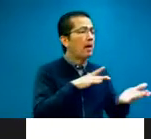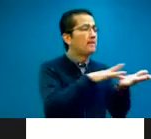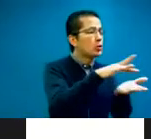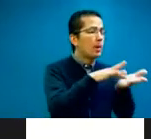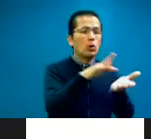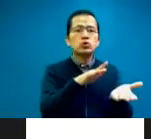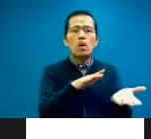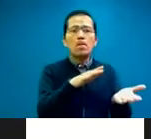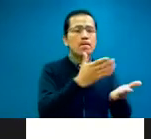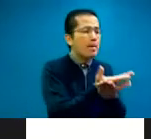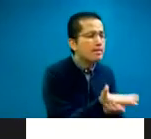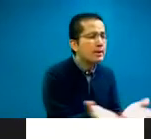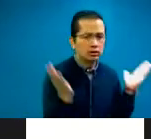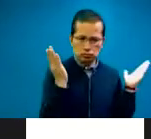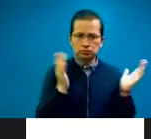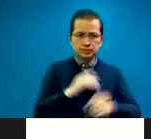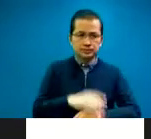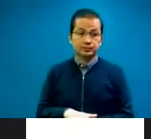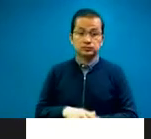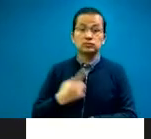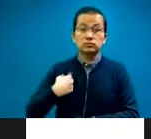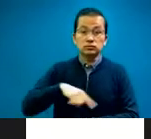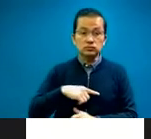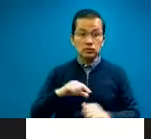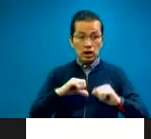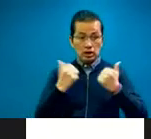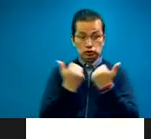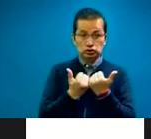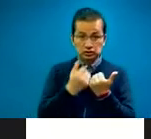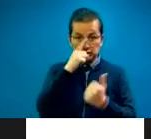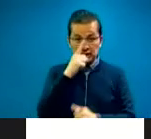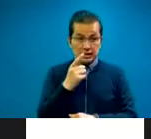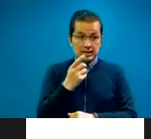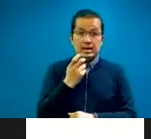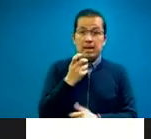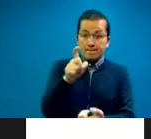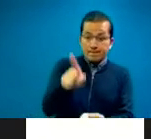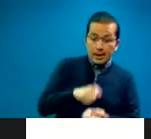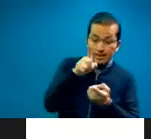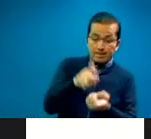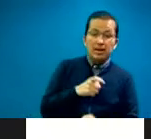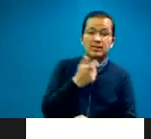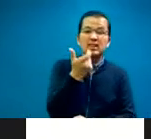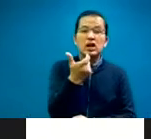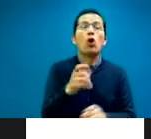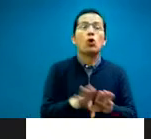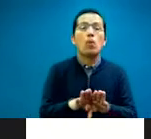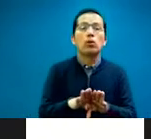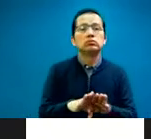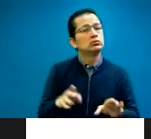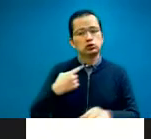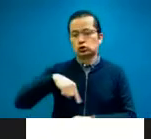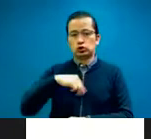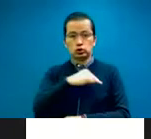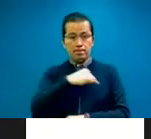Los ingresos de la asociación, pues es parte de la membresía que pagamos anualmente. Y